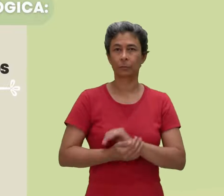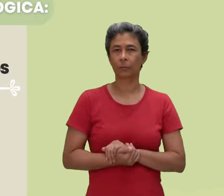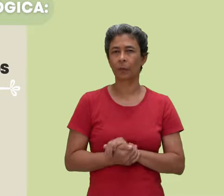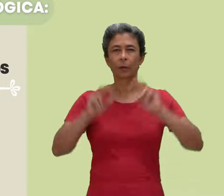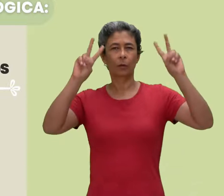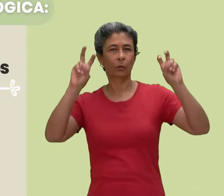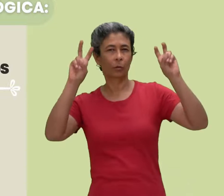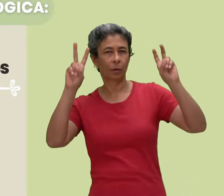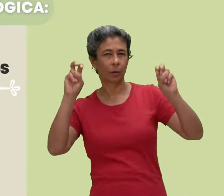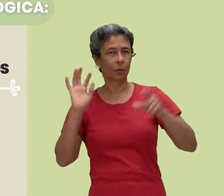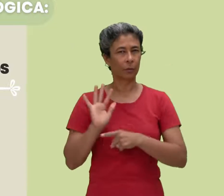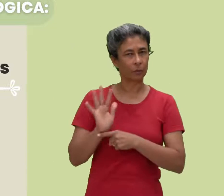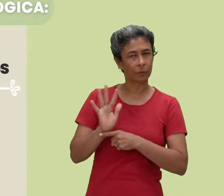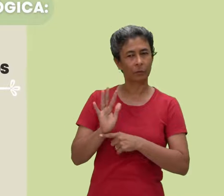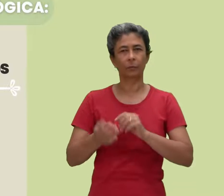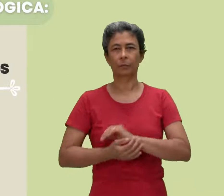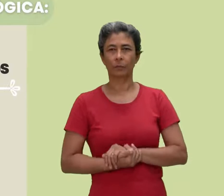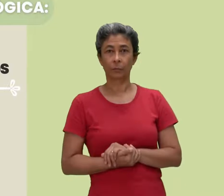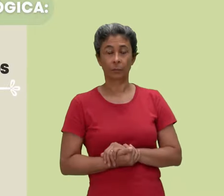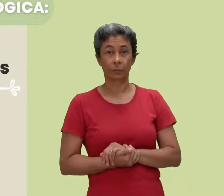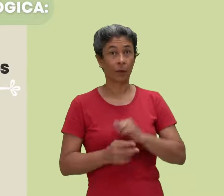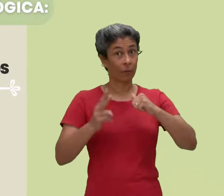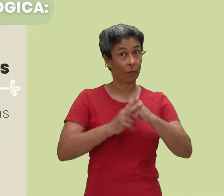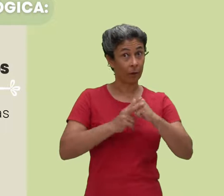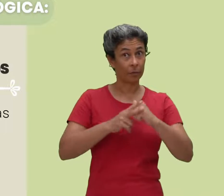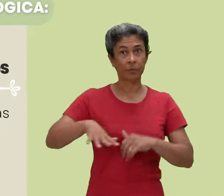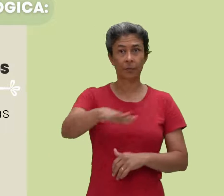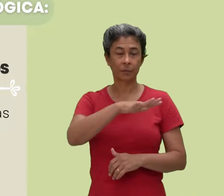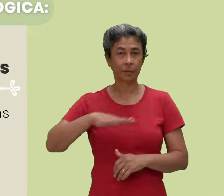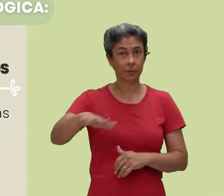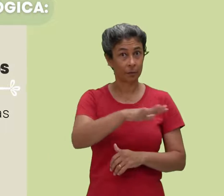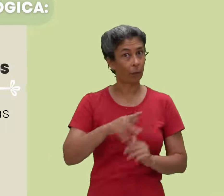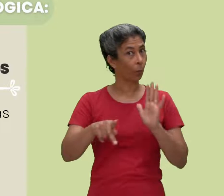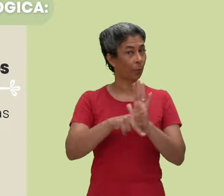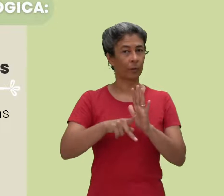Temos como tema deste vídeo os verbos espaciais em Libras.